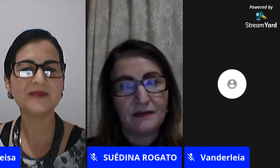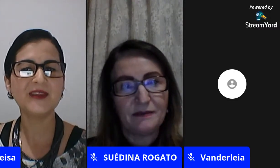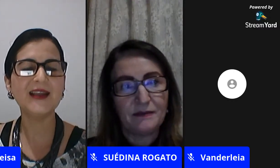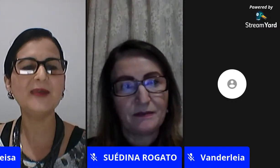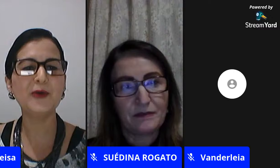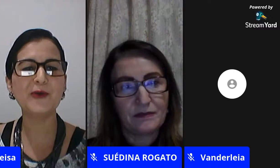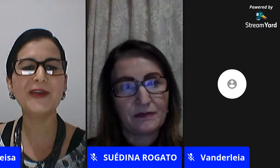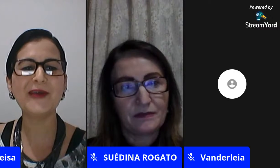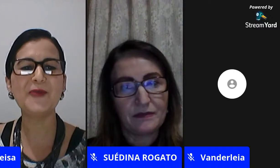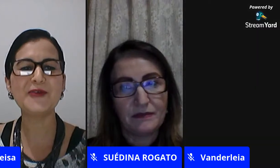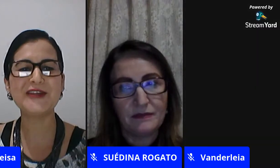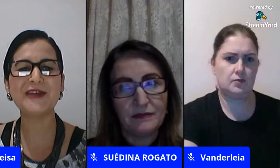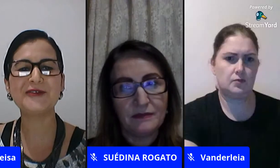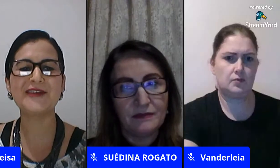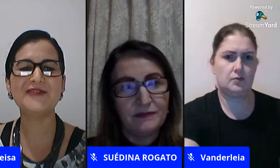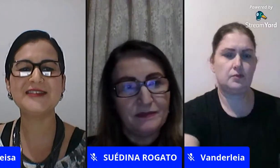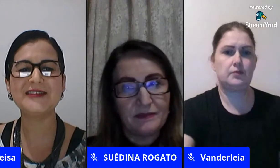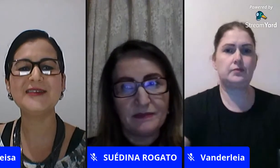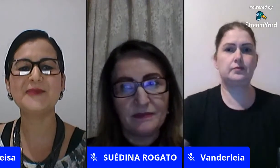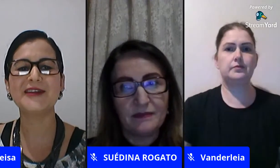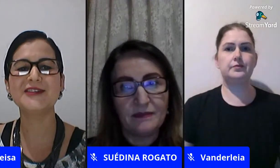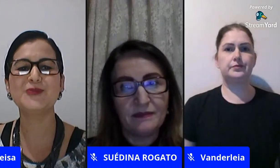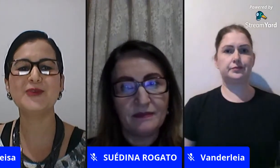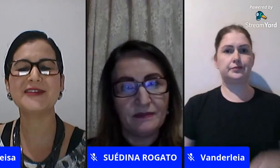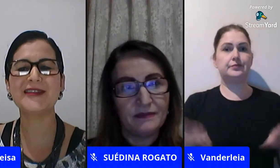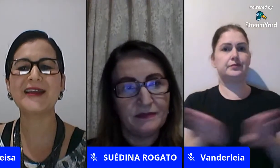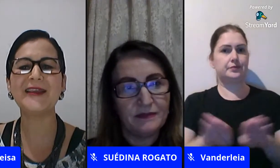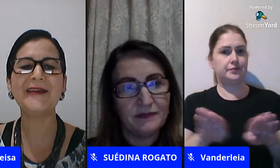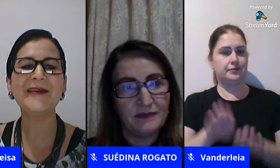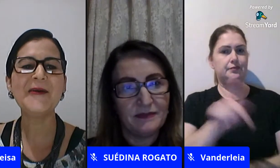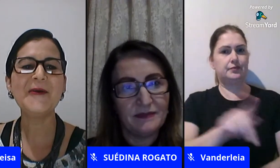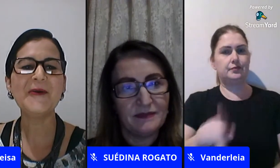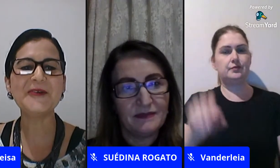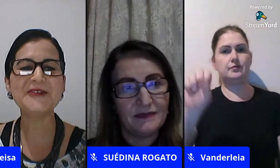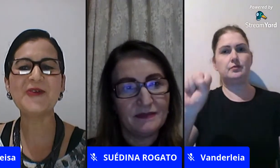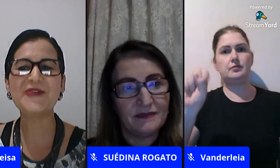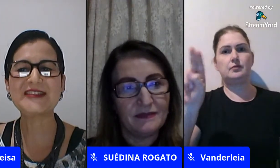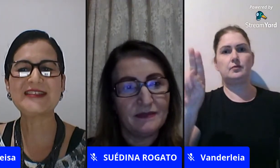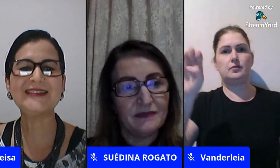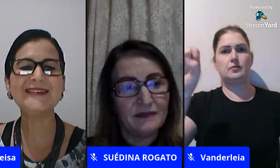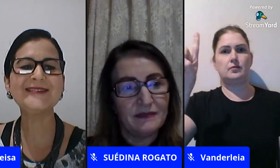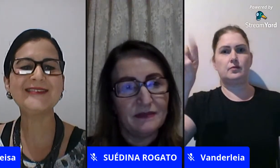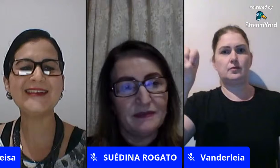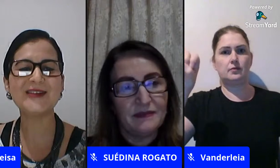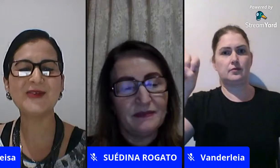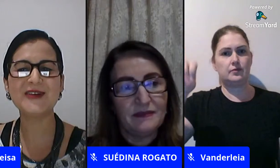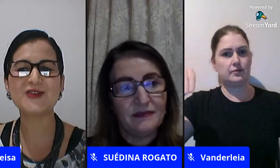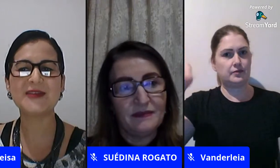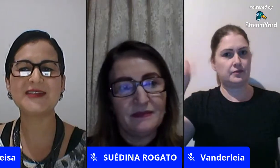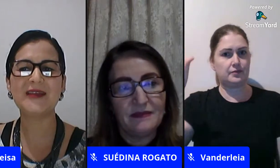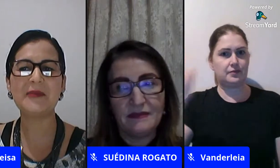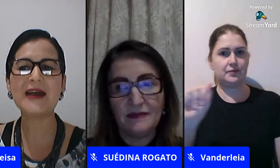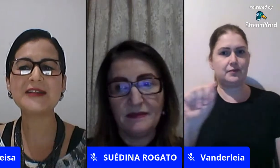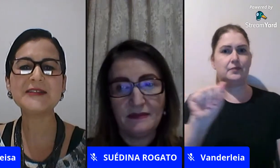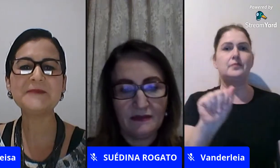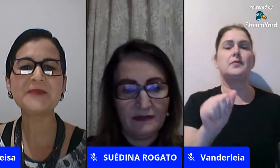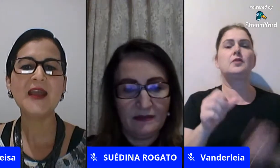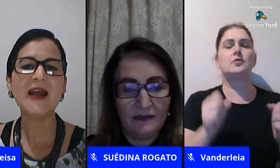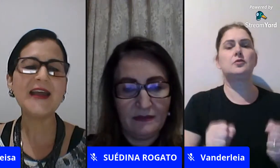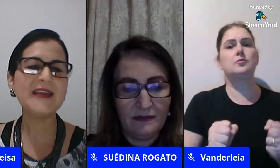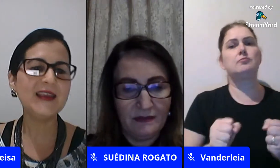em especial a professora Suedna, que elaborou o projeto Travessia, para que a gente possa estar aqui hoje